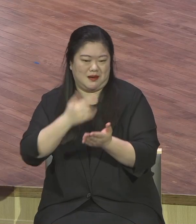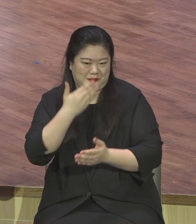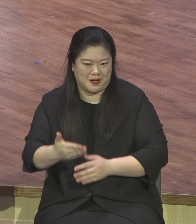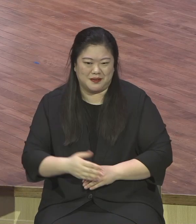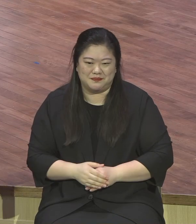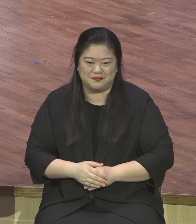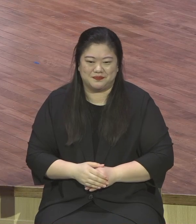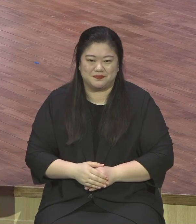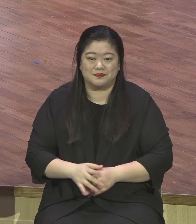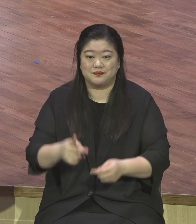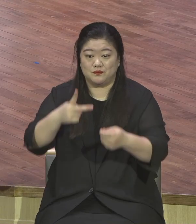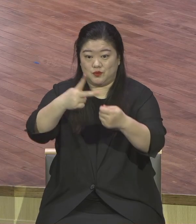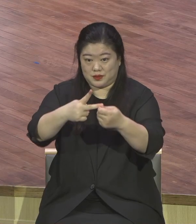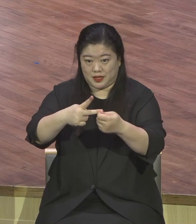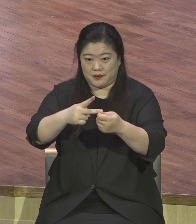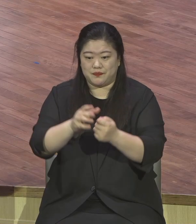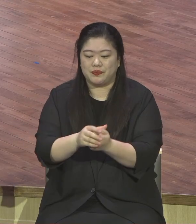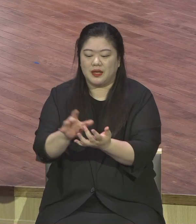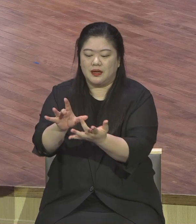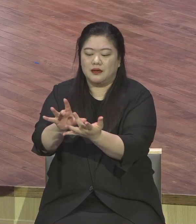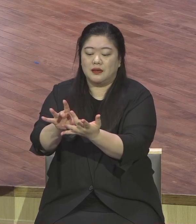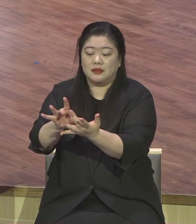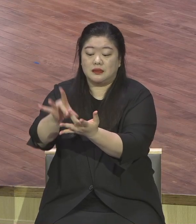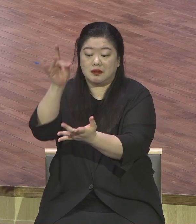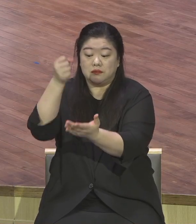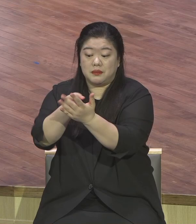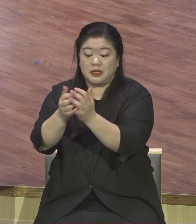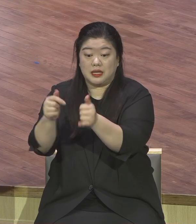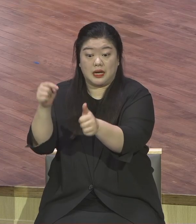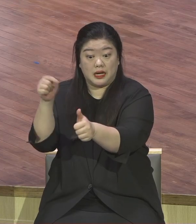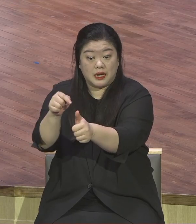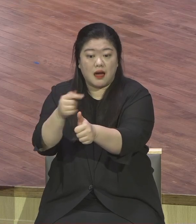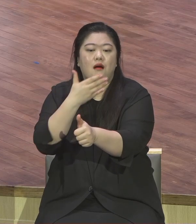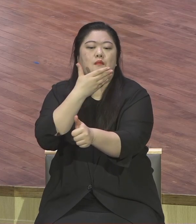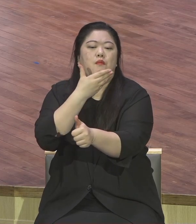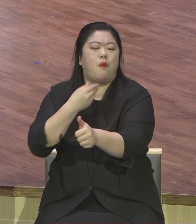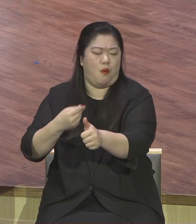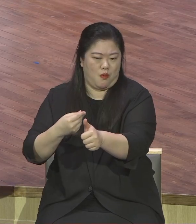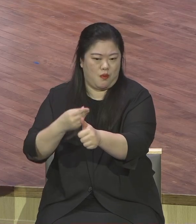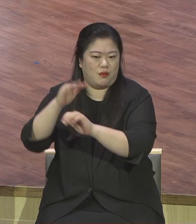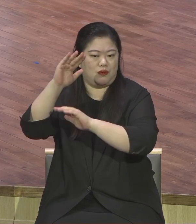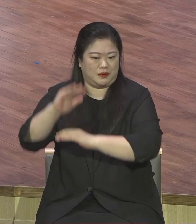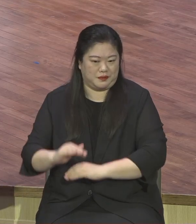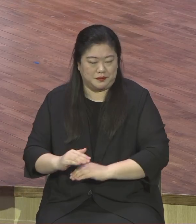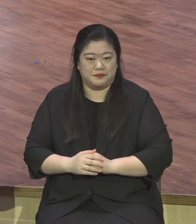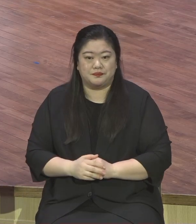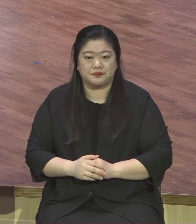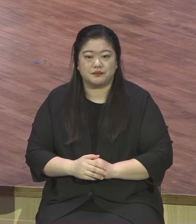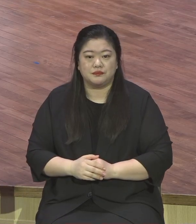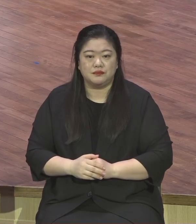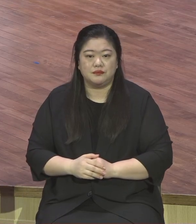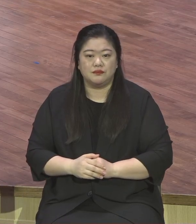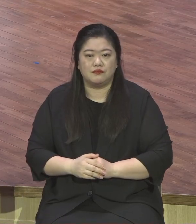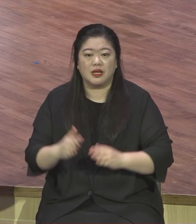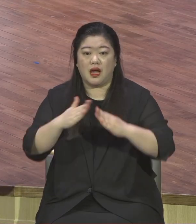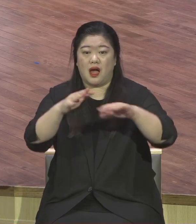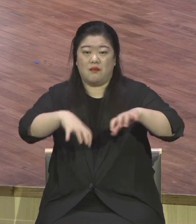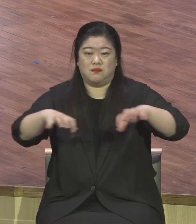축복입니다 9줄로 10절 봅니다 내 거리 길에 가서 사람을 만나는 대로 혼인잔치에